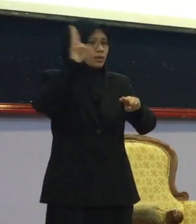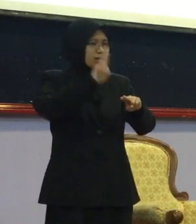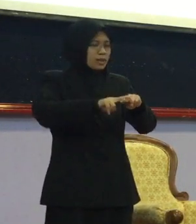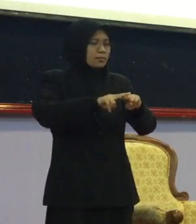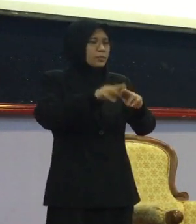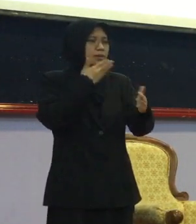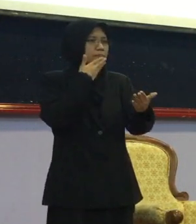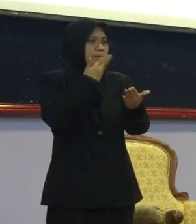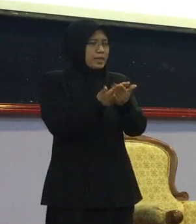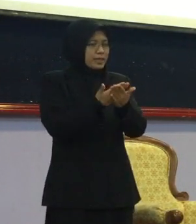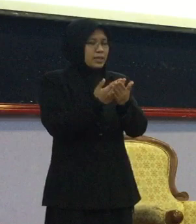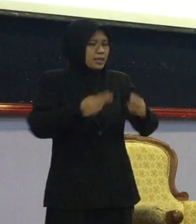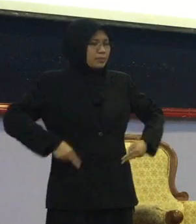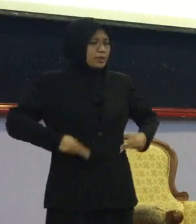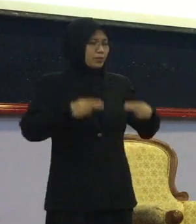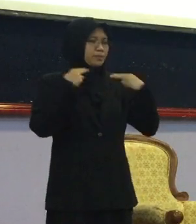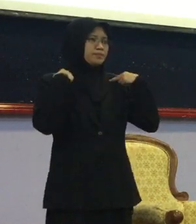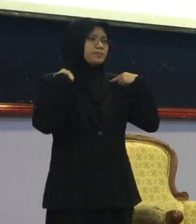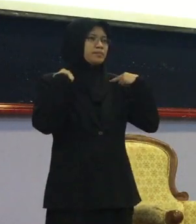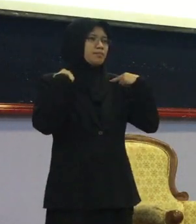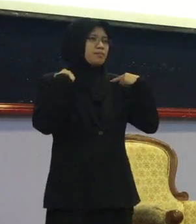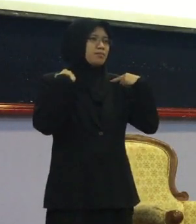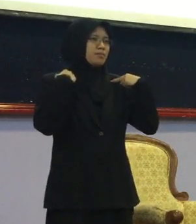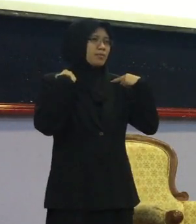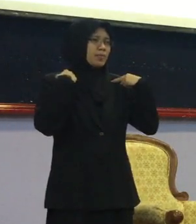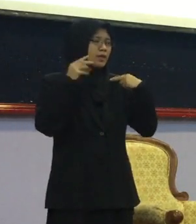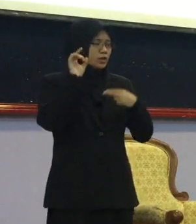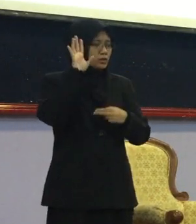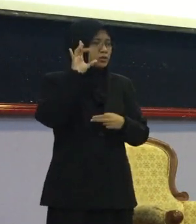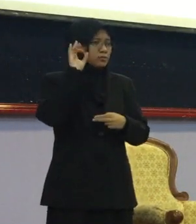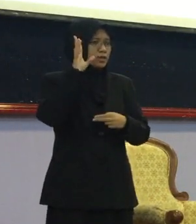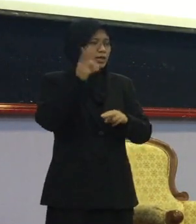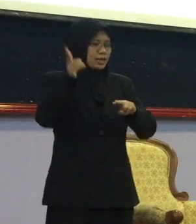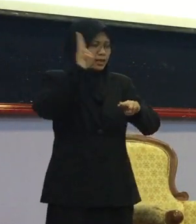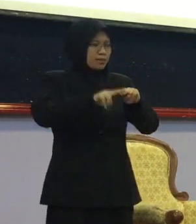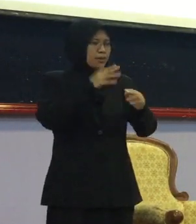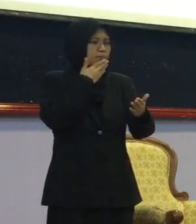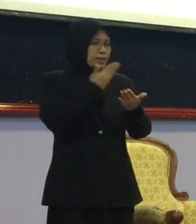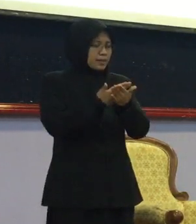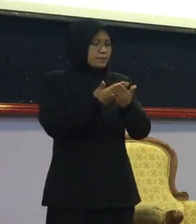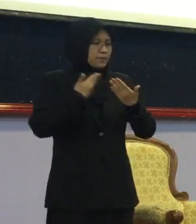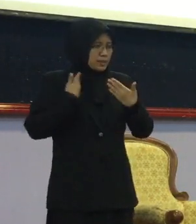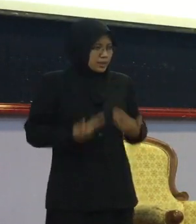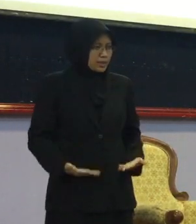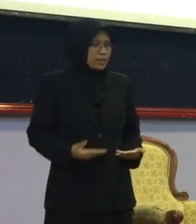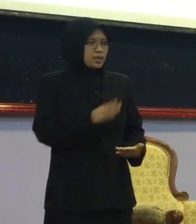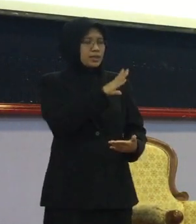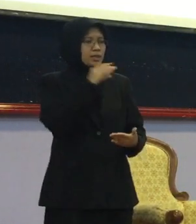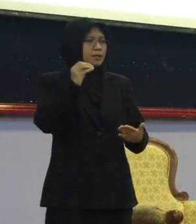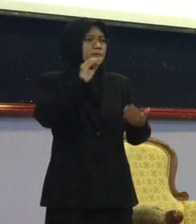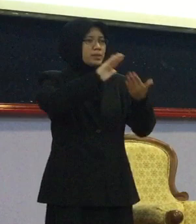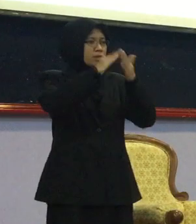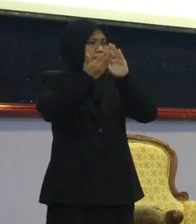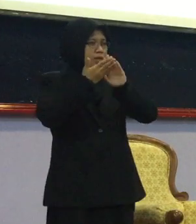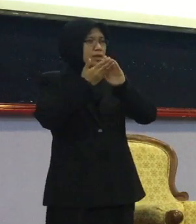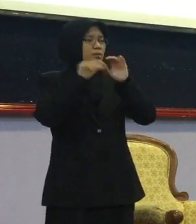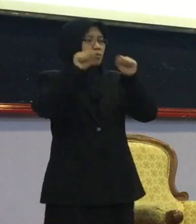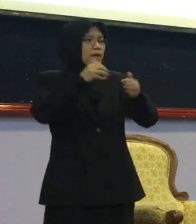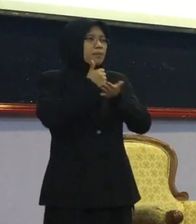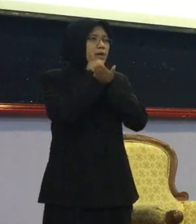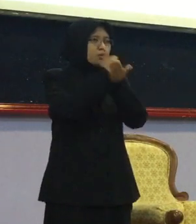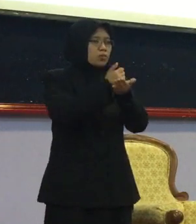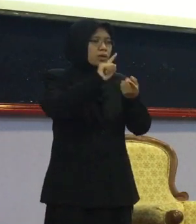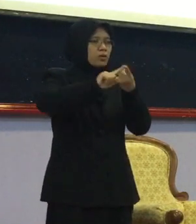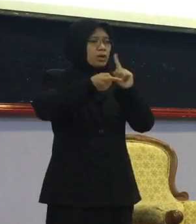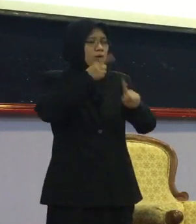Kualiti hidup kita Dan insyaAllah Akan mempertingkatkan Kualiti diri Dan kualiti hidup Dalam masyarakat Dan membantu Di kawal kita yang